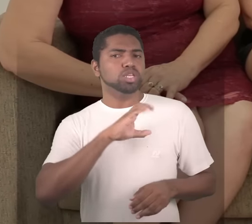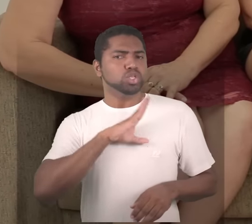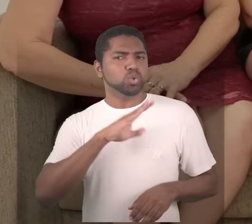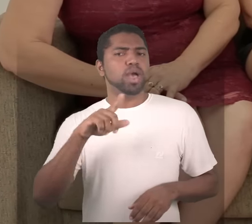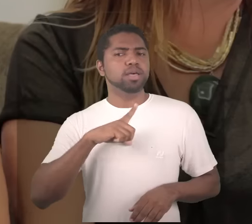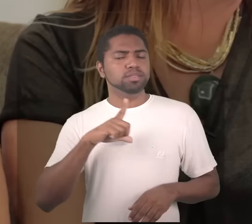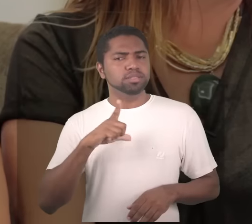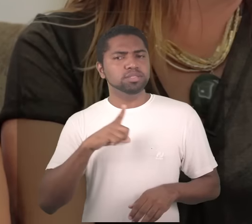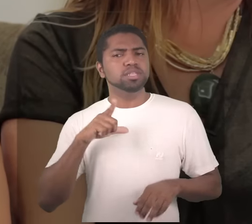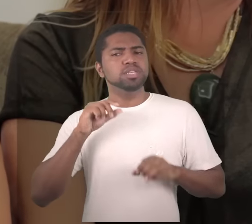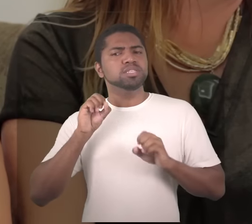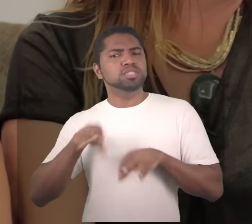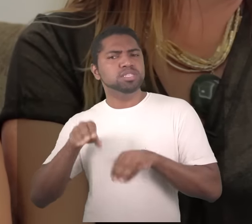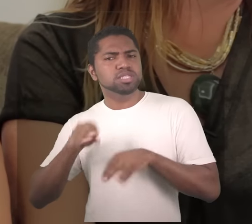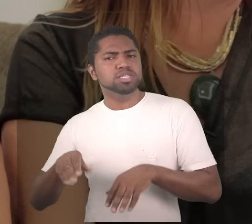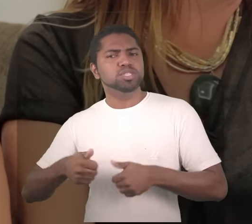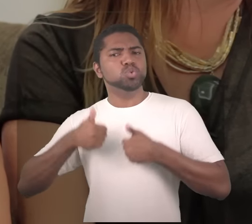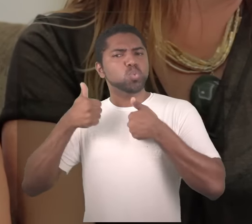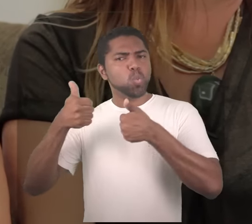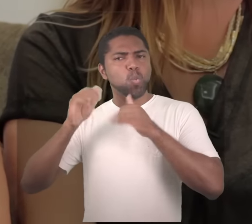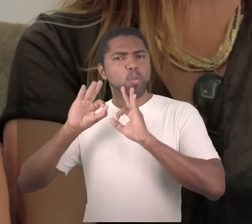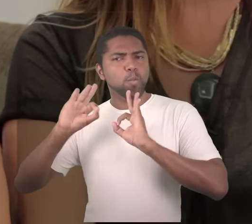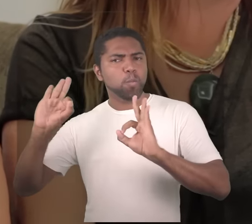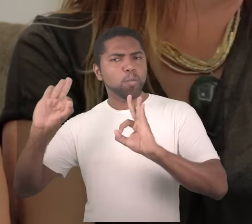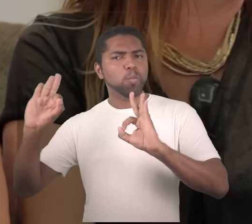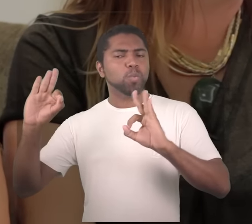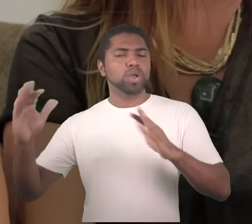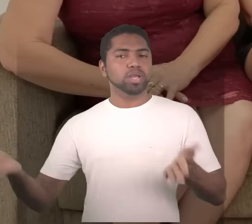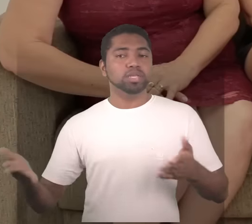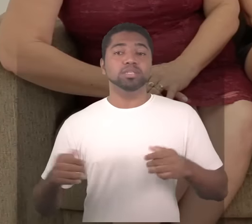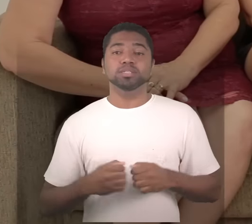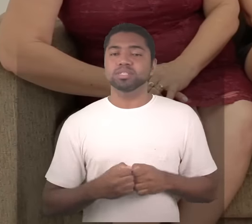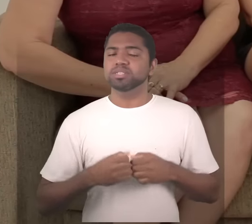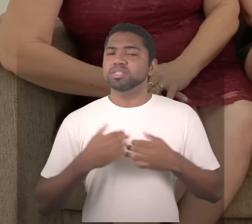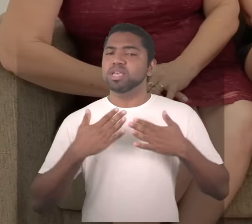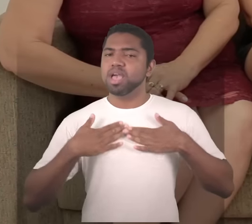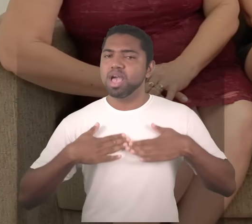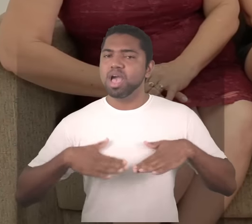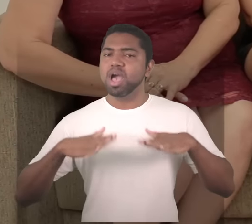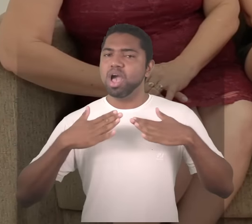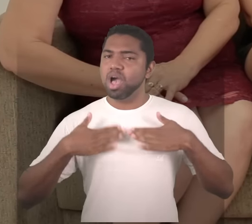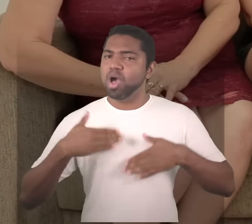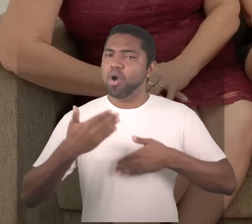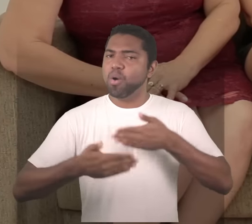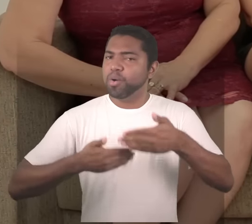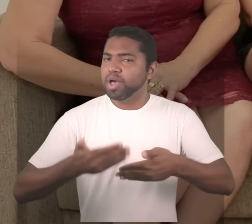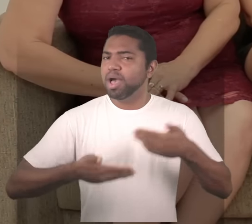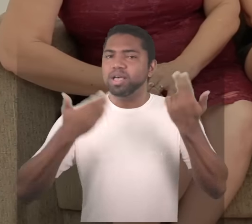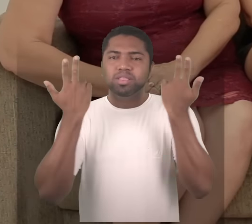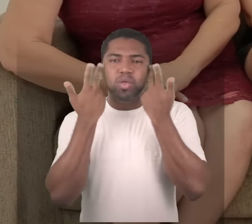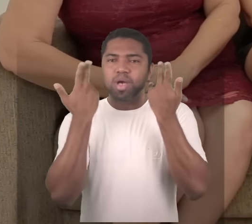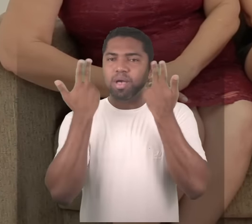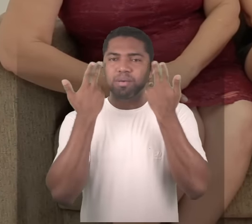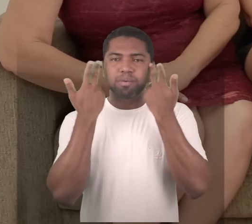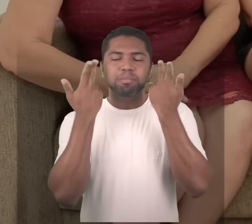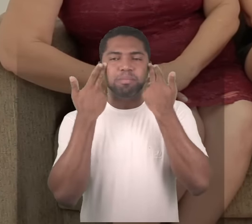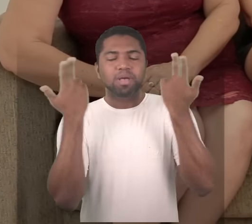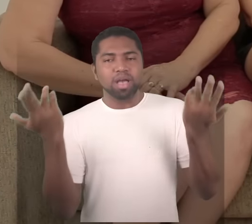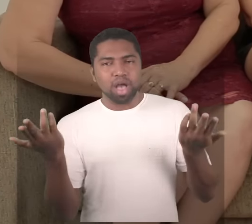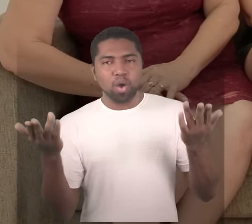e as coisas tem que ser encaradas com muita normalidade com muita naturalidade mesmo porque é da estrutura familiar